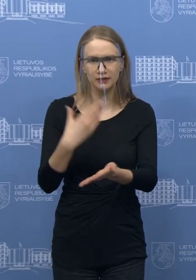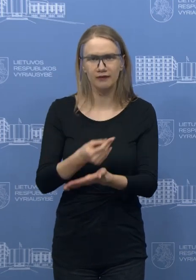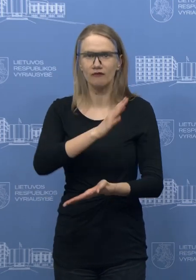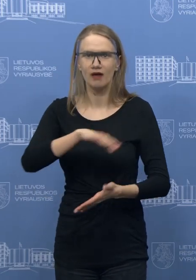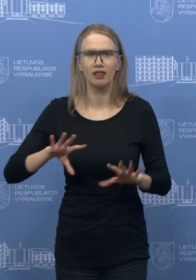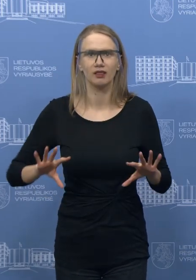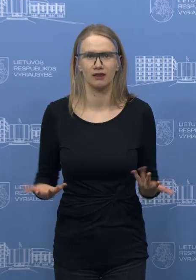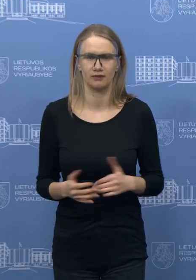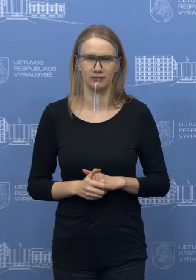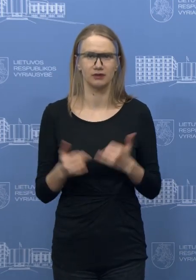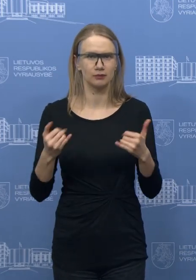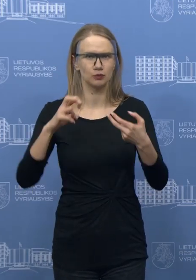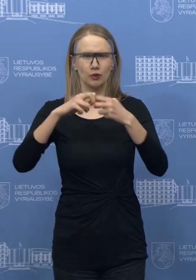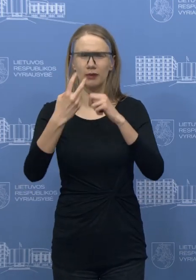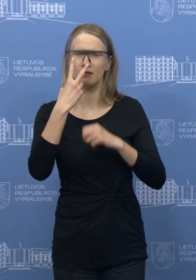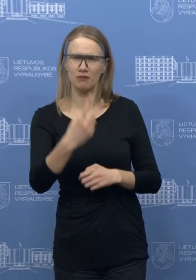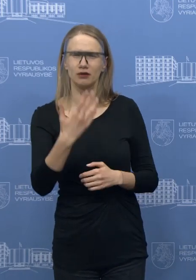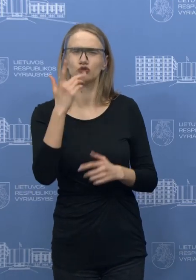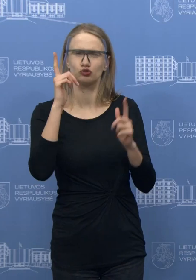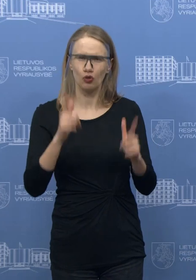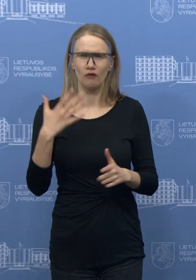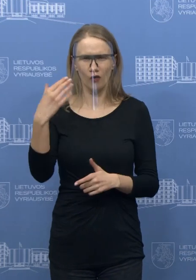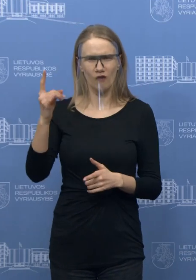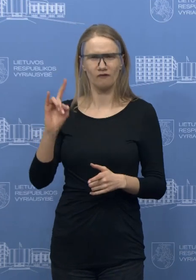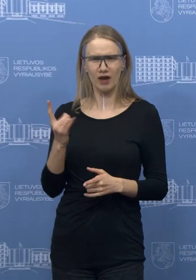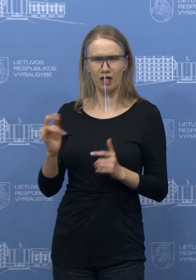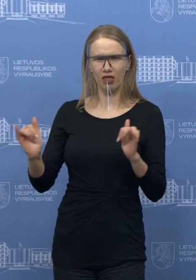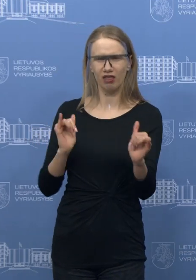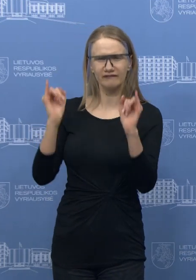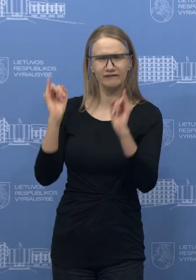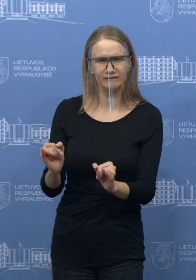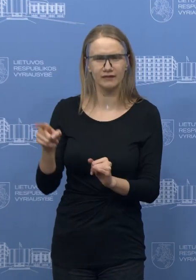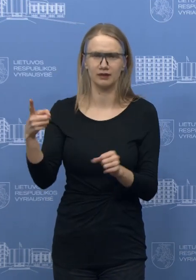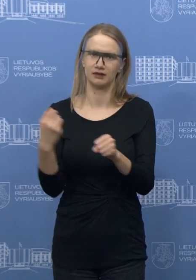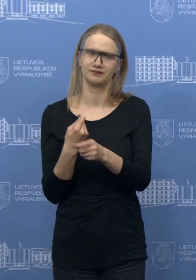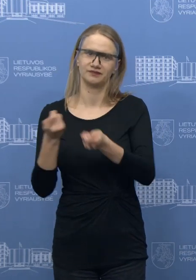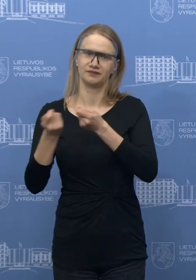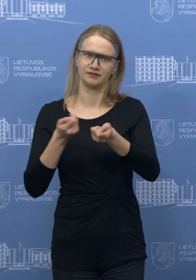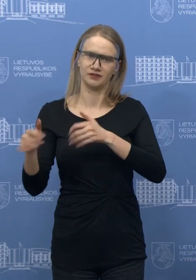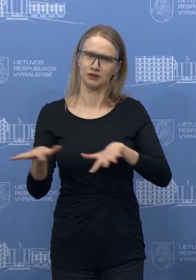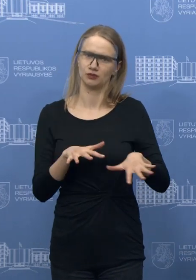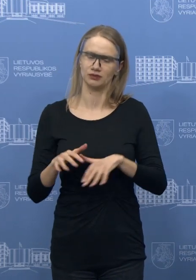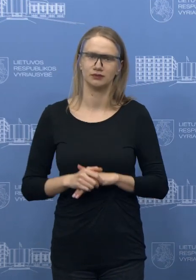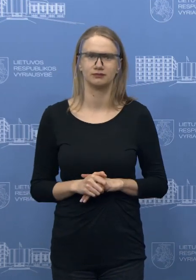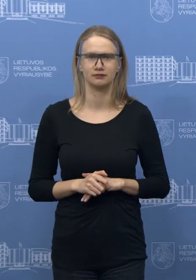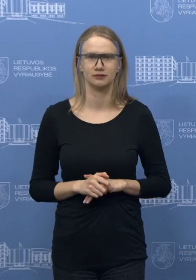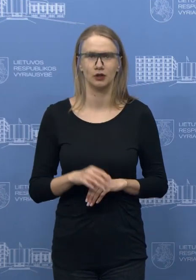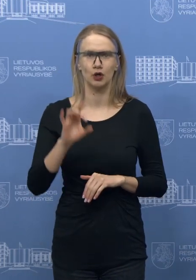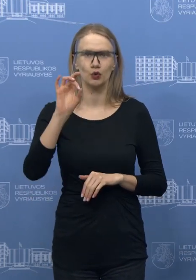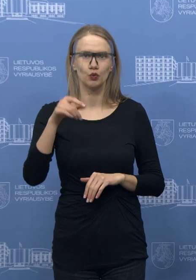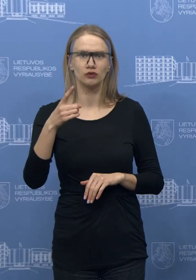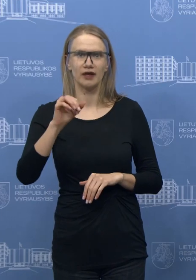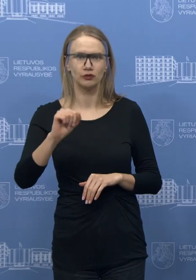situacijos apnuogino galbūt didesnį mastą, mes turėtume tvarkytis. Tai yra netoleruotina ir nepriimtina. Stasis Gudaučius